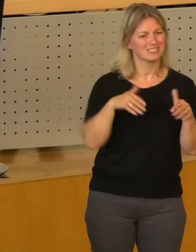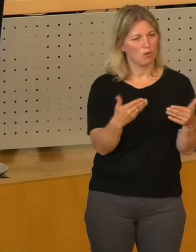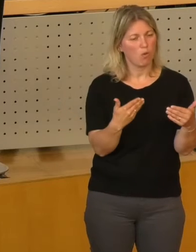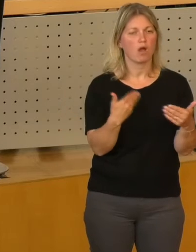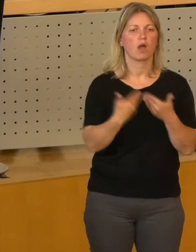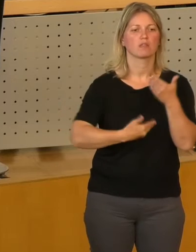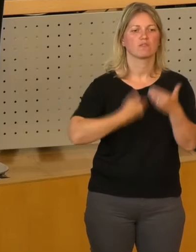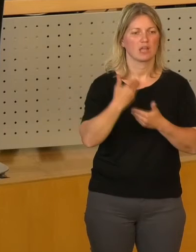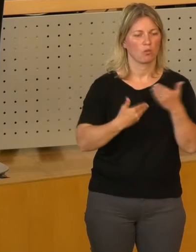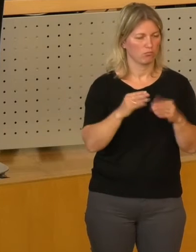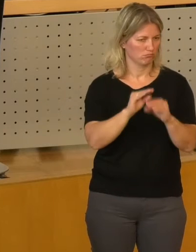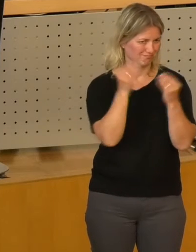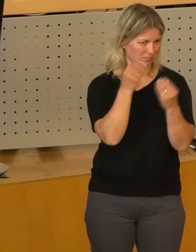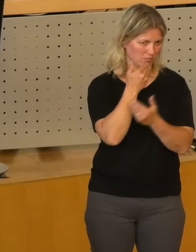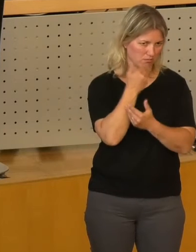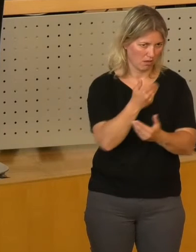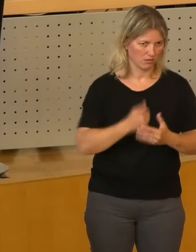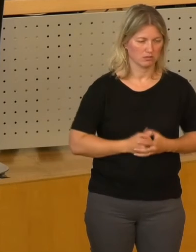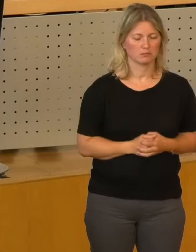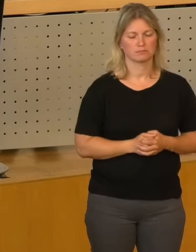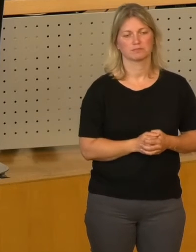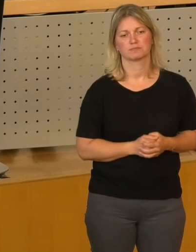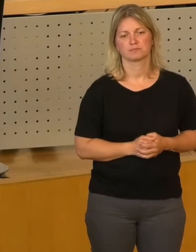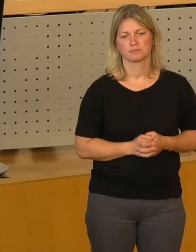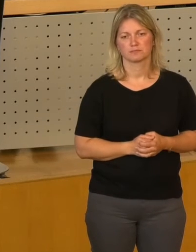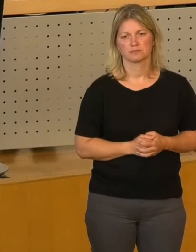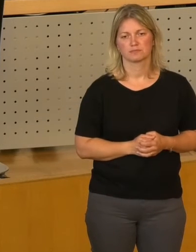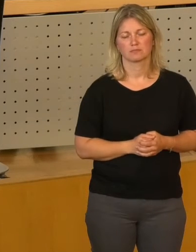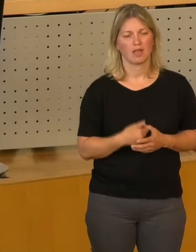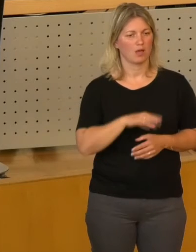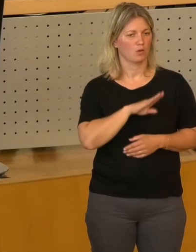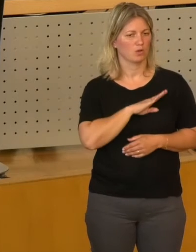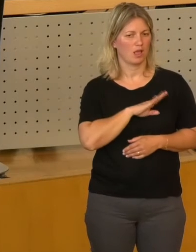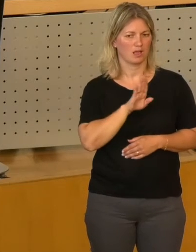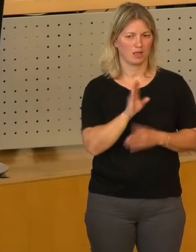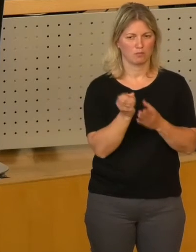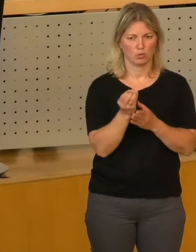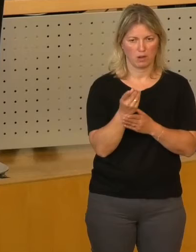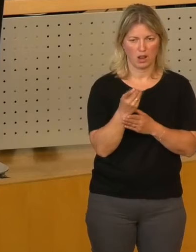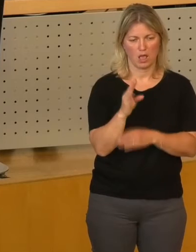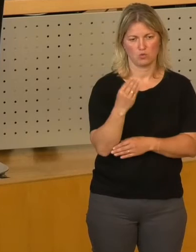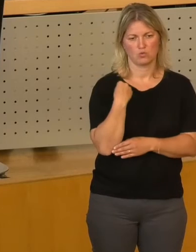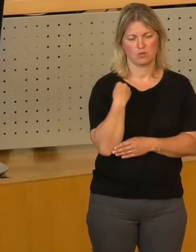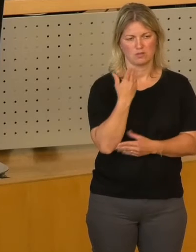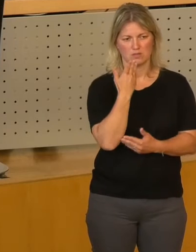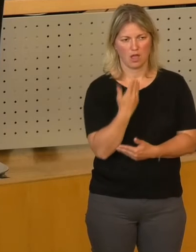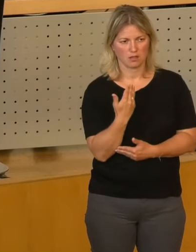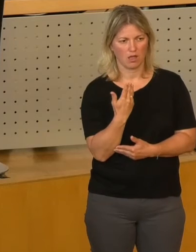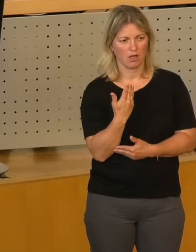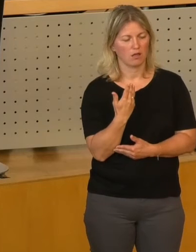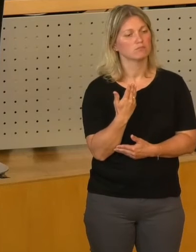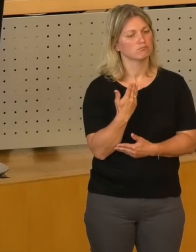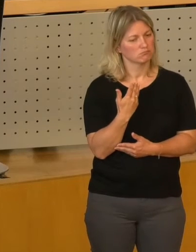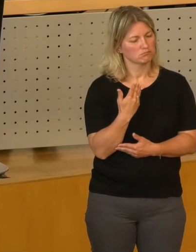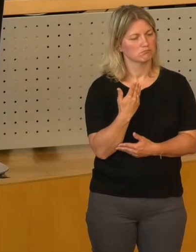Entwicklung. Dann auch vielen Dank, Kollegen Blümel, dass er die entsprechende Rolle